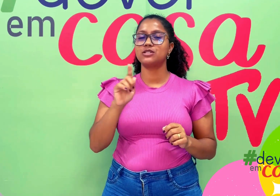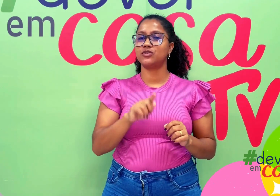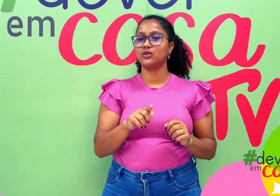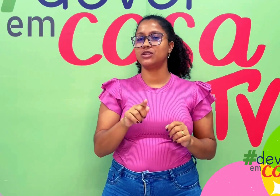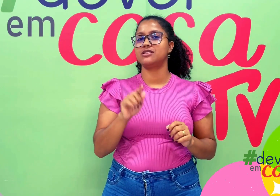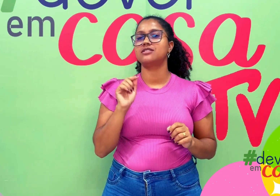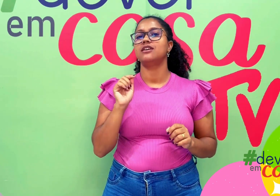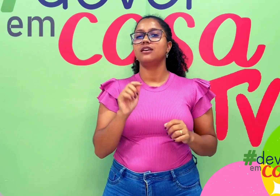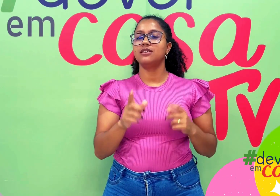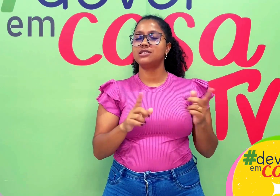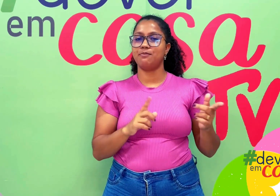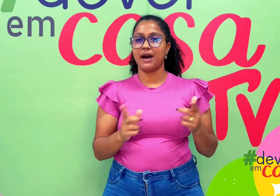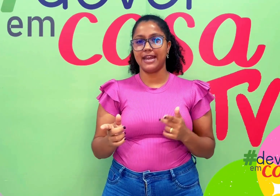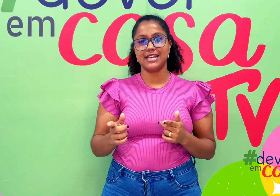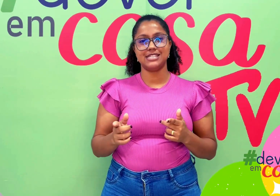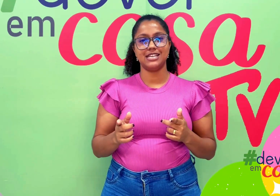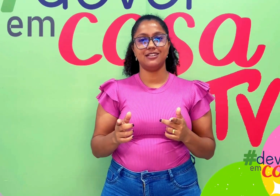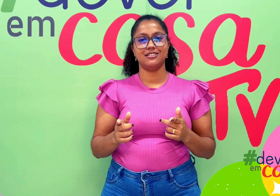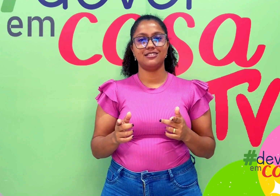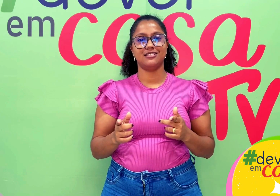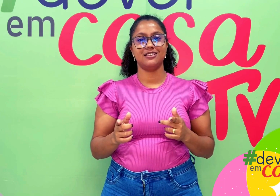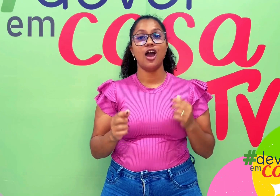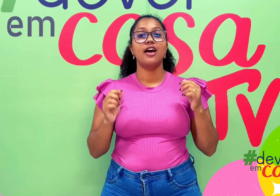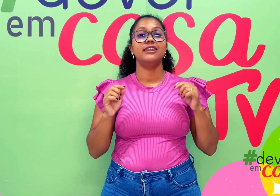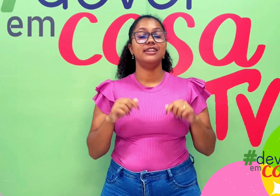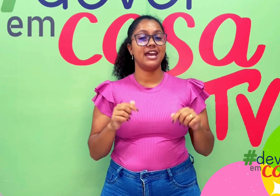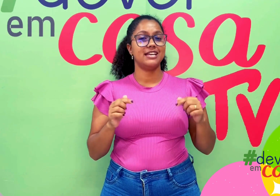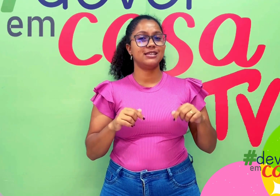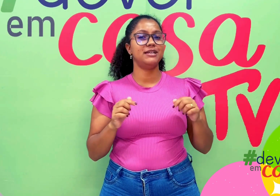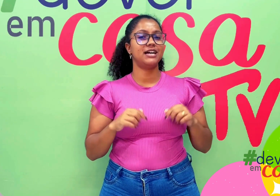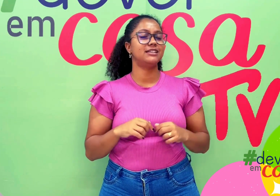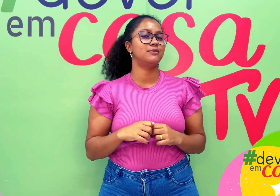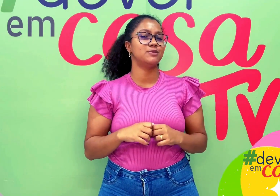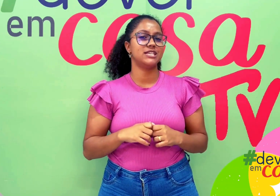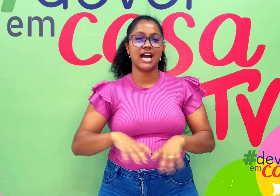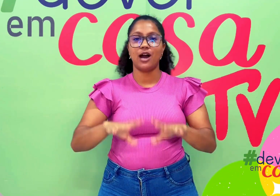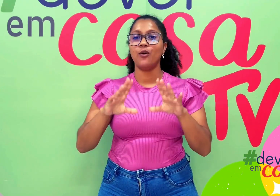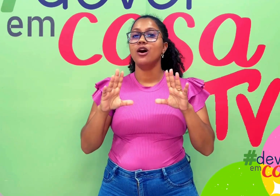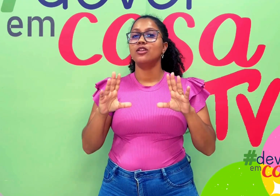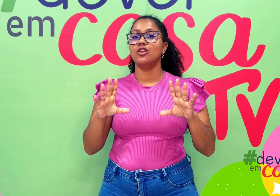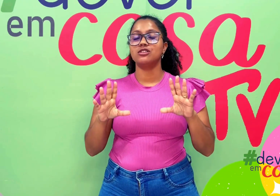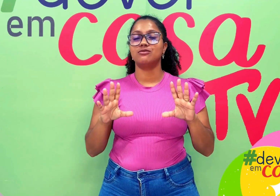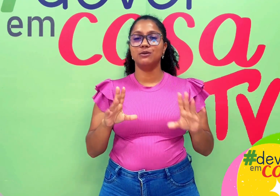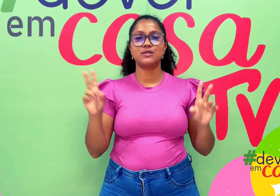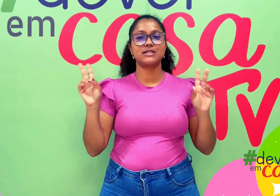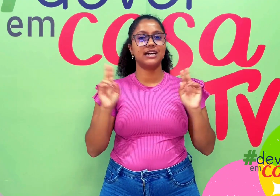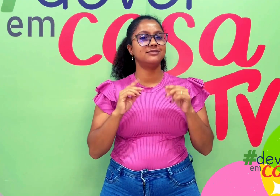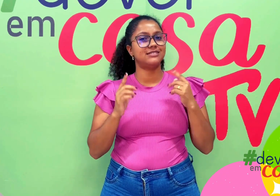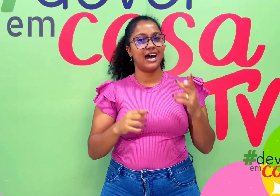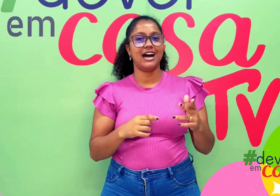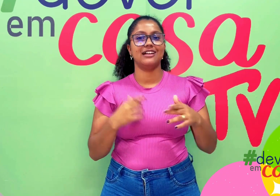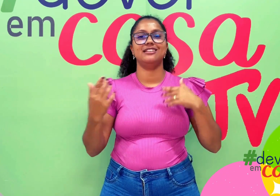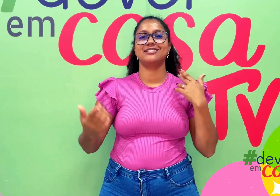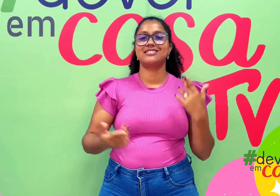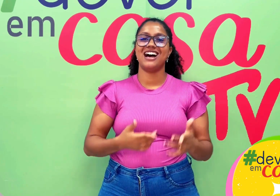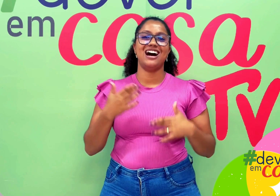frutas que se parecem? E nessa brincadeira musical nós vamos cantar, cantar,